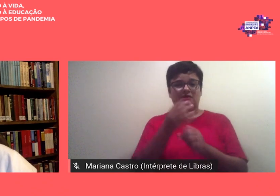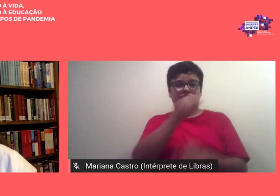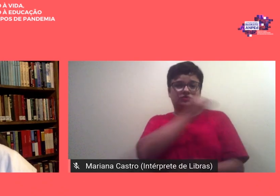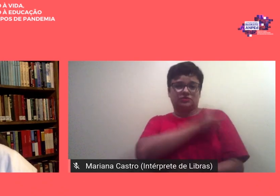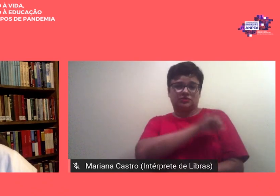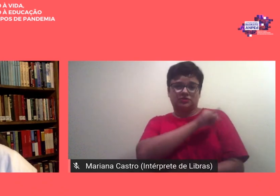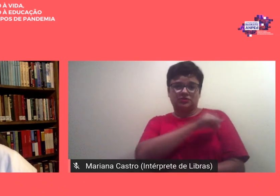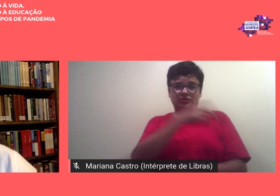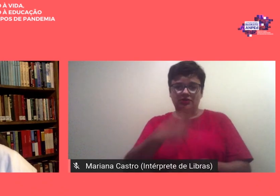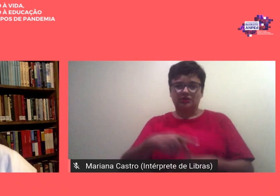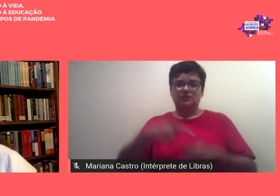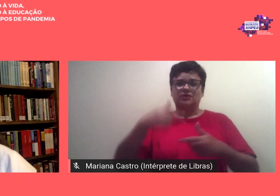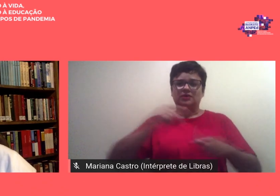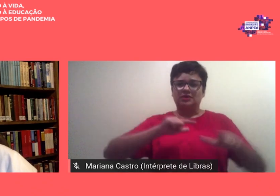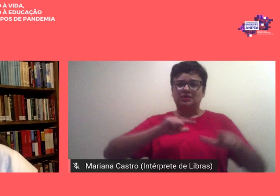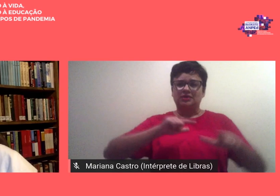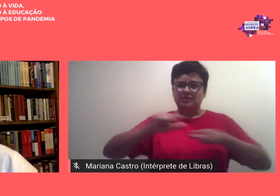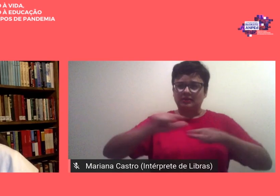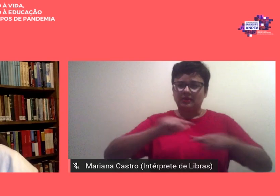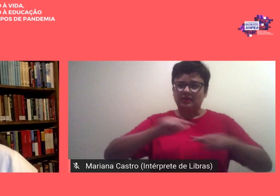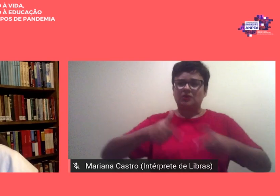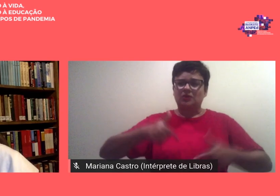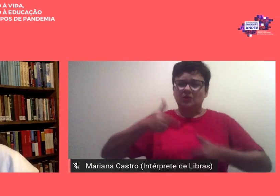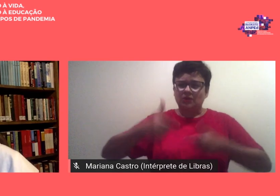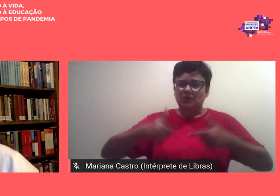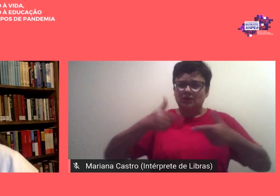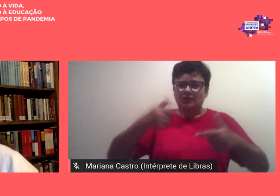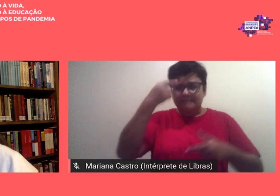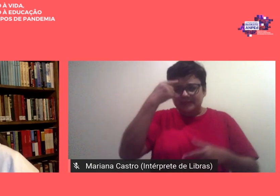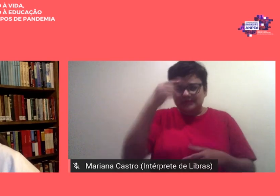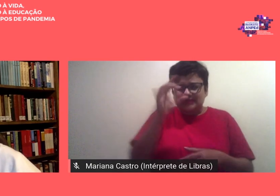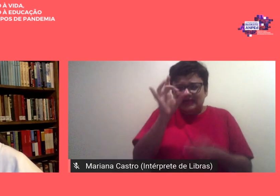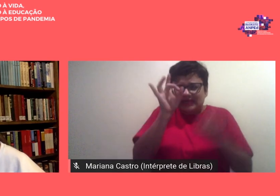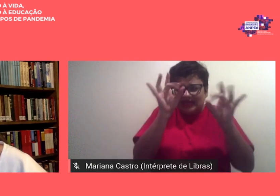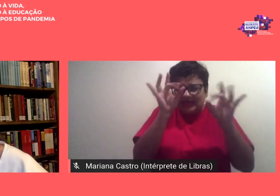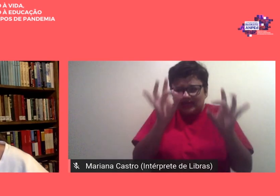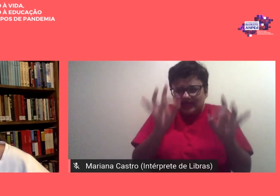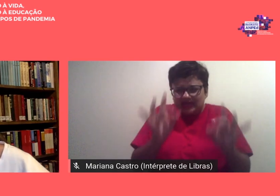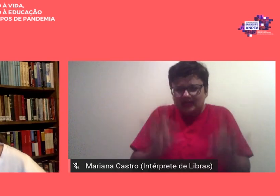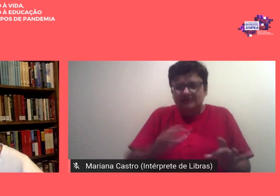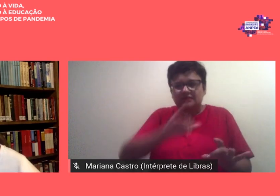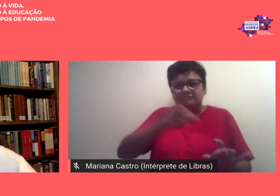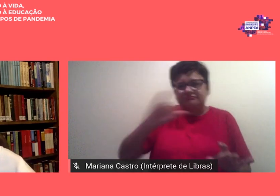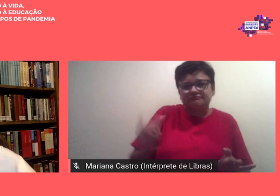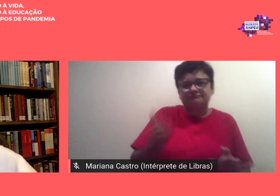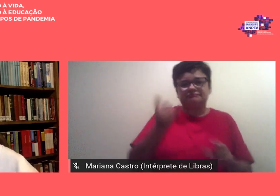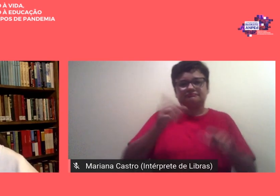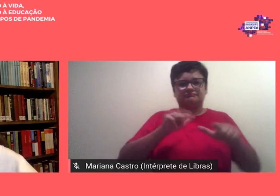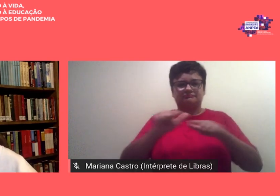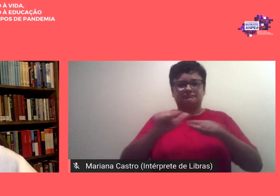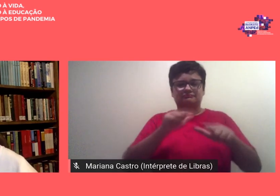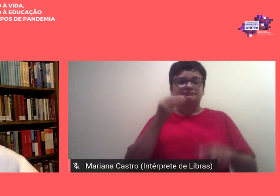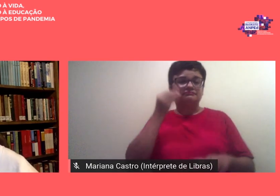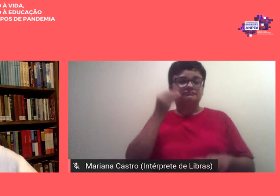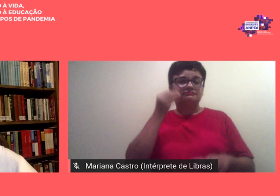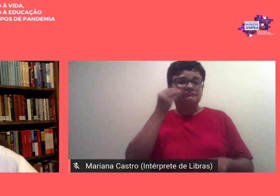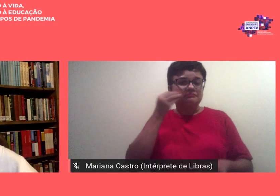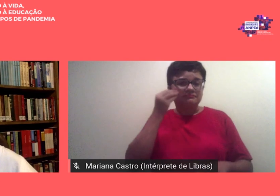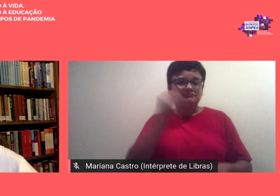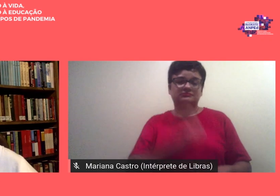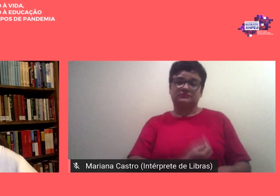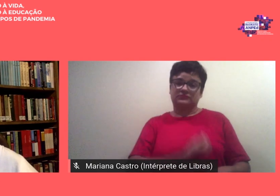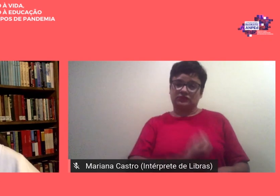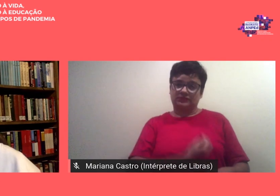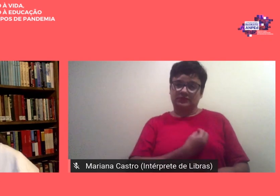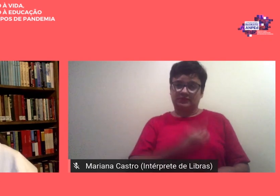trabalharam incansavelmente para pensar cada um dos detalhes que vocês tiveram oportunidade de vivenciar e de experienciar durante